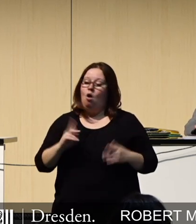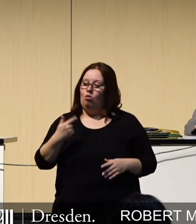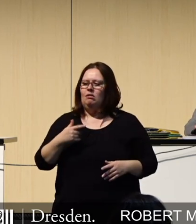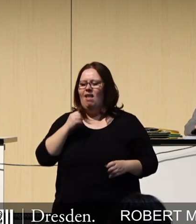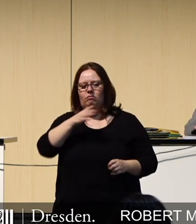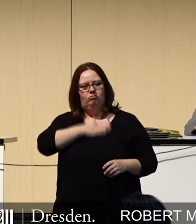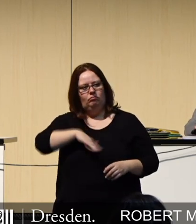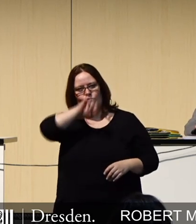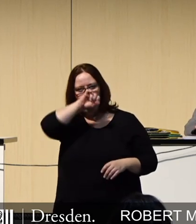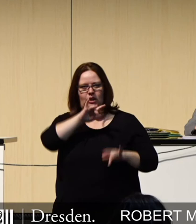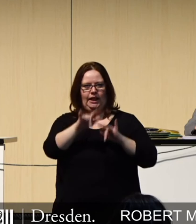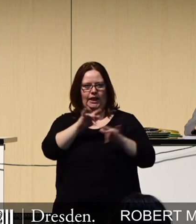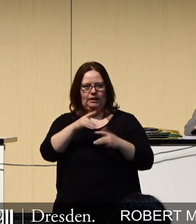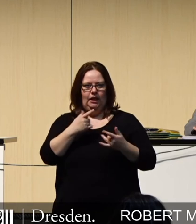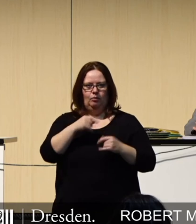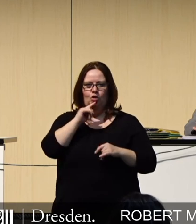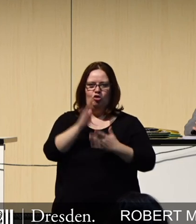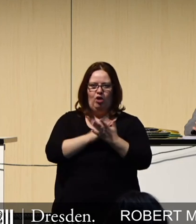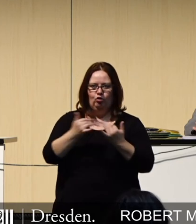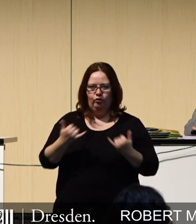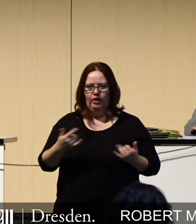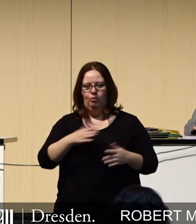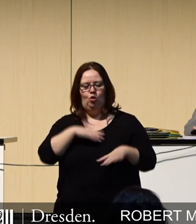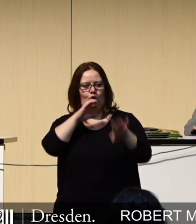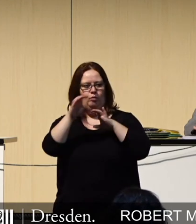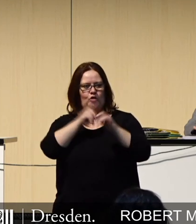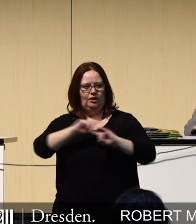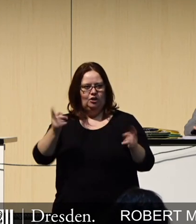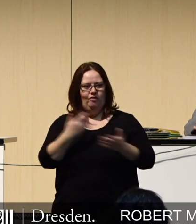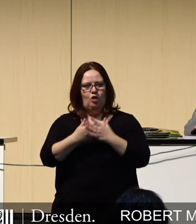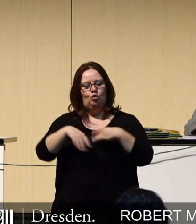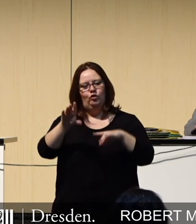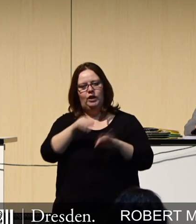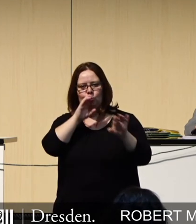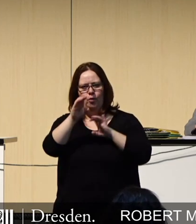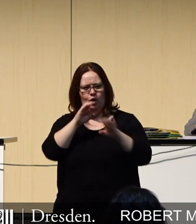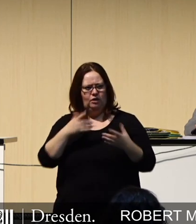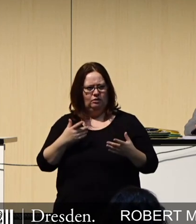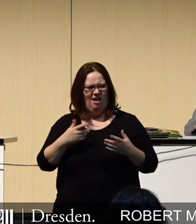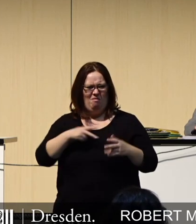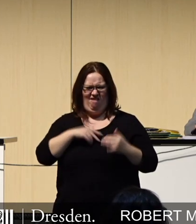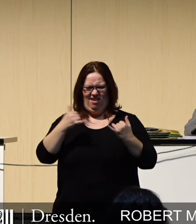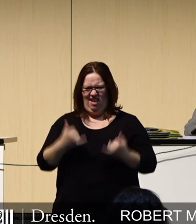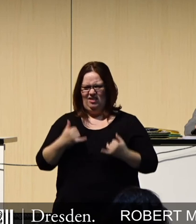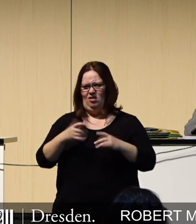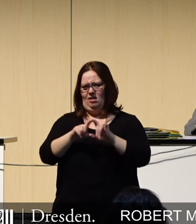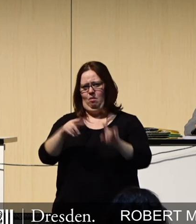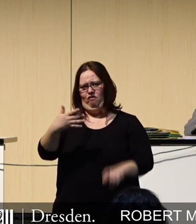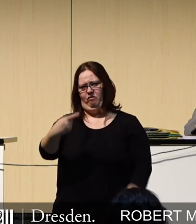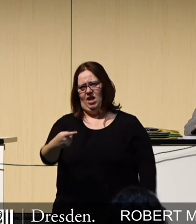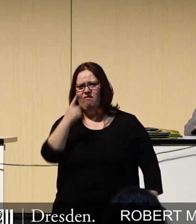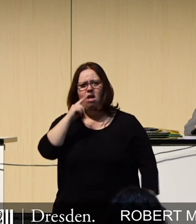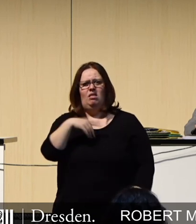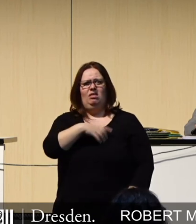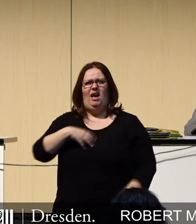gern mal, wie Entscheidungen getroffen werden, wie nicht kommuniziert wird, wie vielleicht auch zu wenig kommuniziert wird. Aber gerade beim Thema 5G, wenn Sie auf